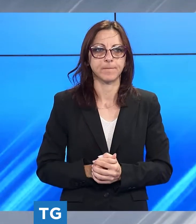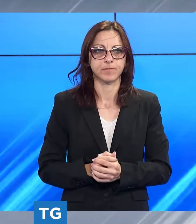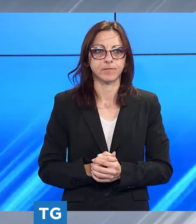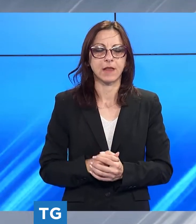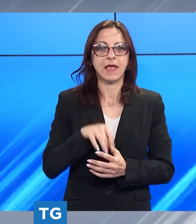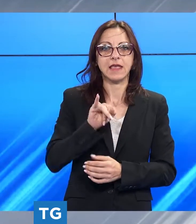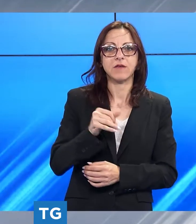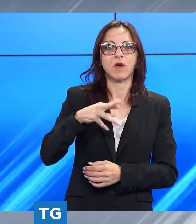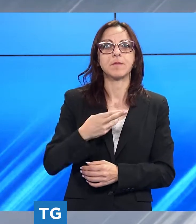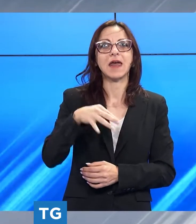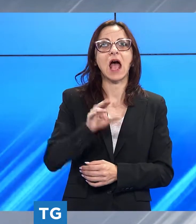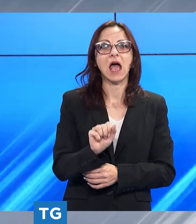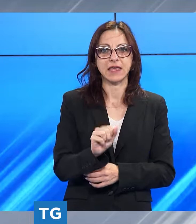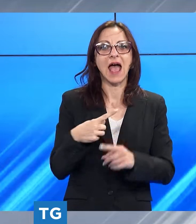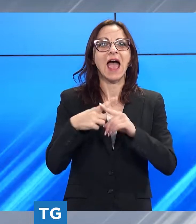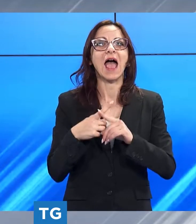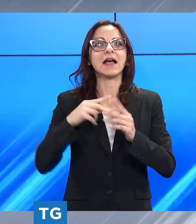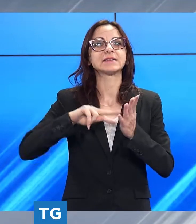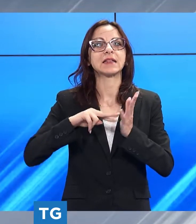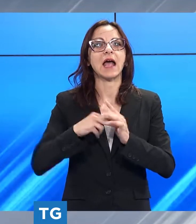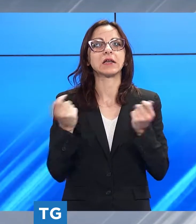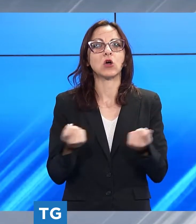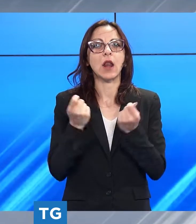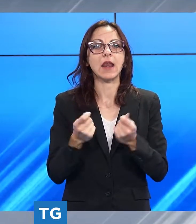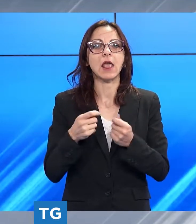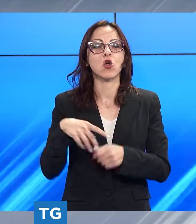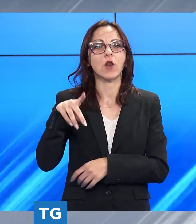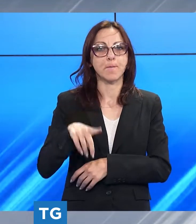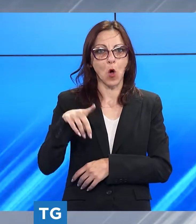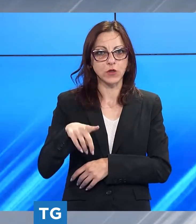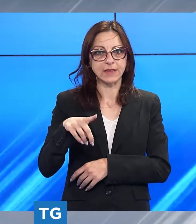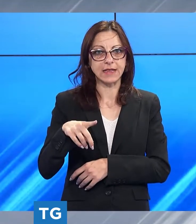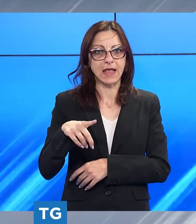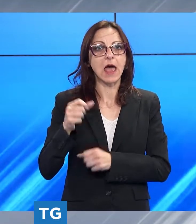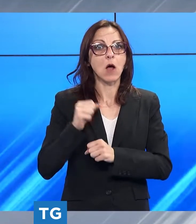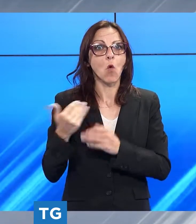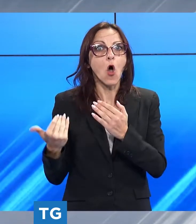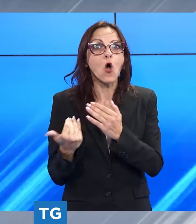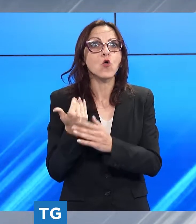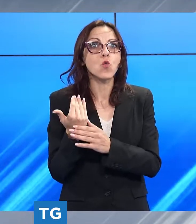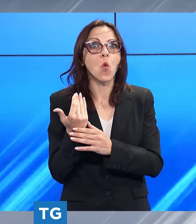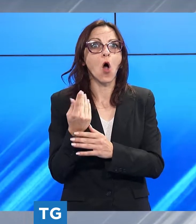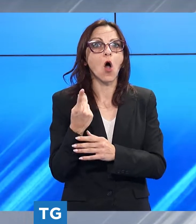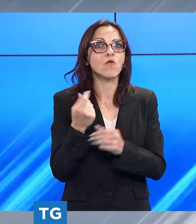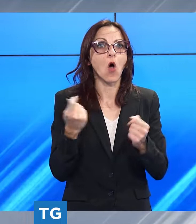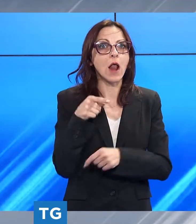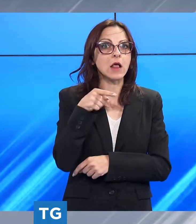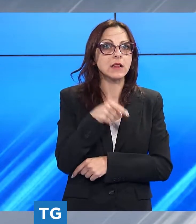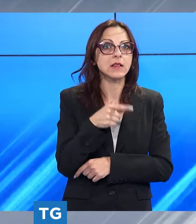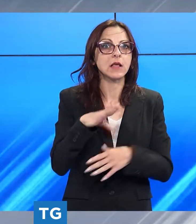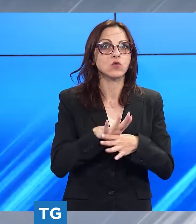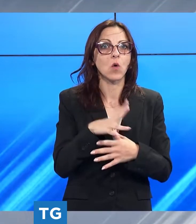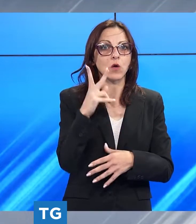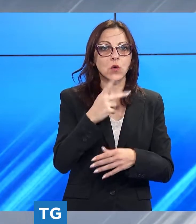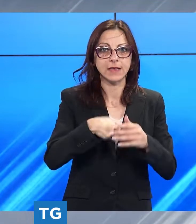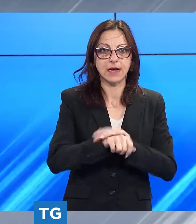'ex tecnico del ponte di aerea la prima scelta del direttore sportivo de home ben trovati per